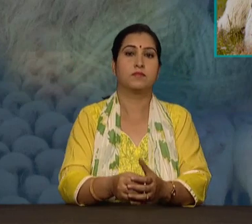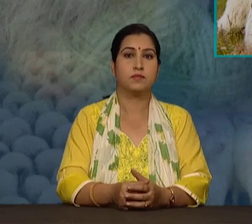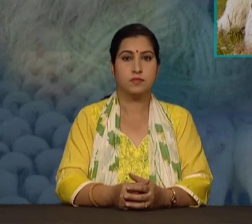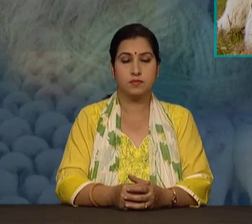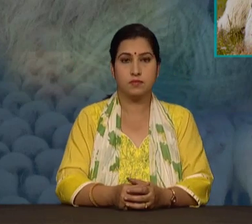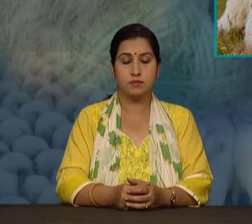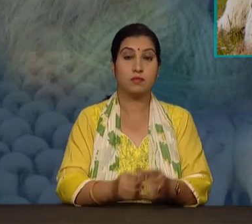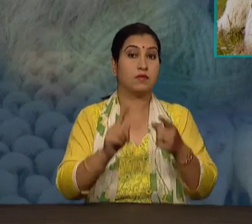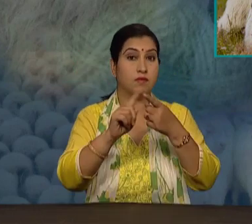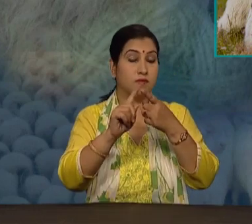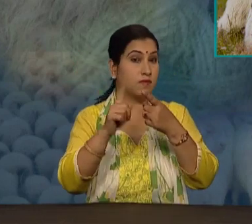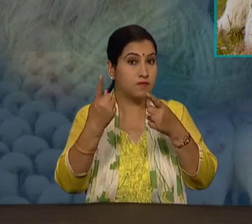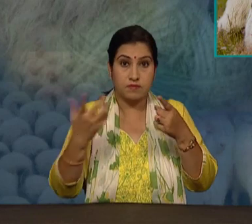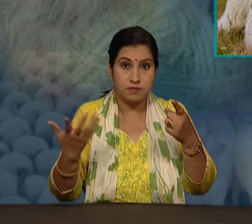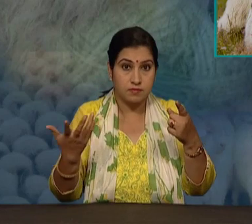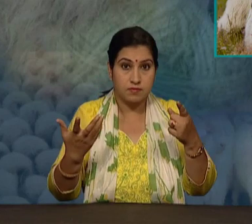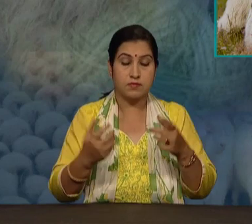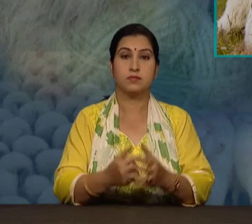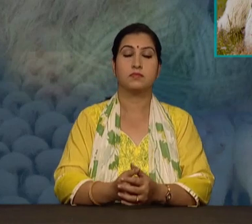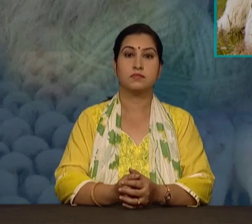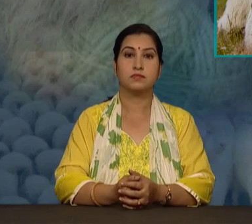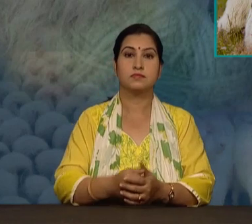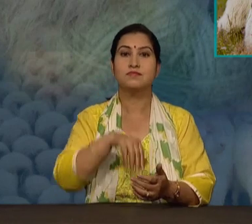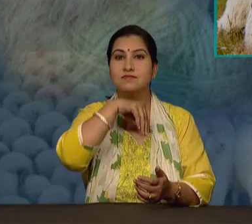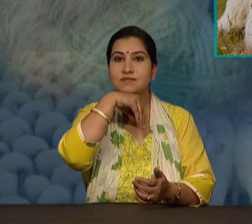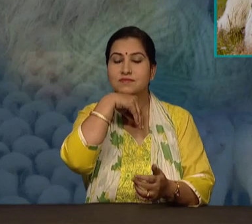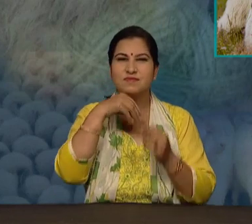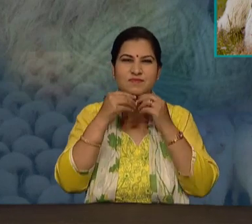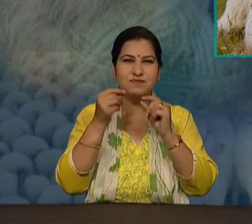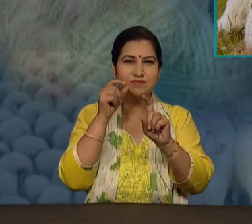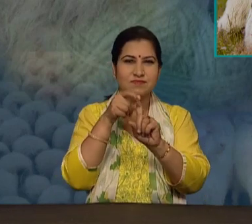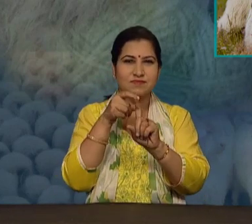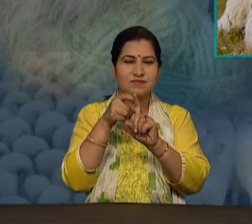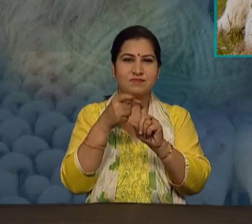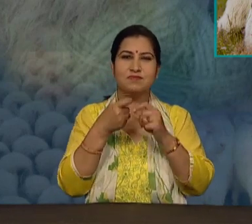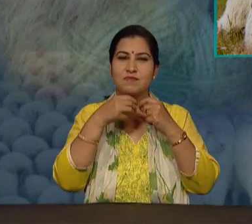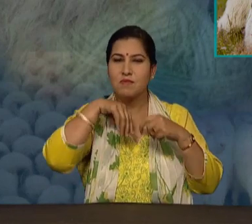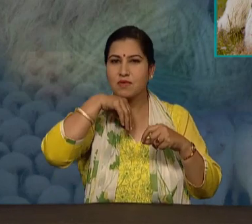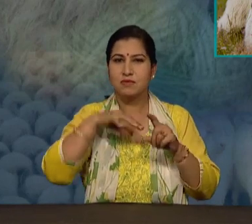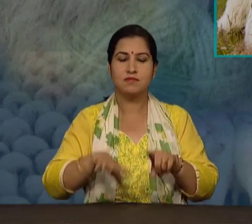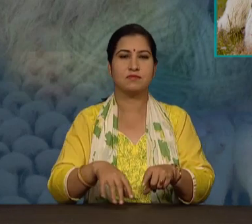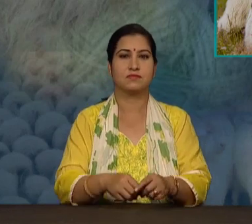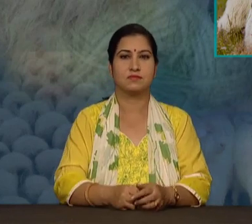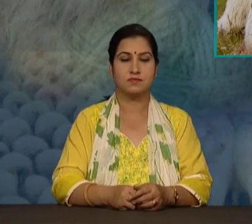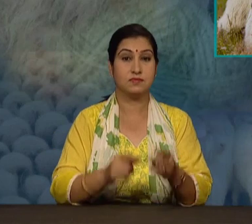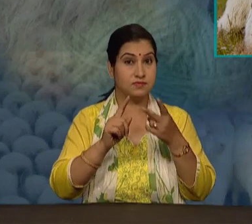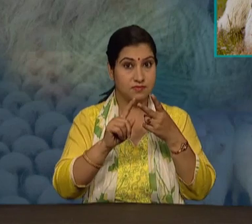पहला दाड़ी के रूखे बाल और दूसरे